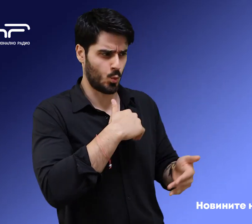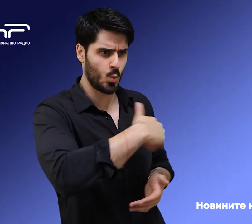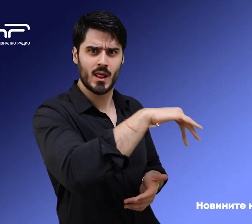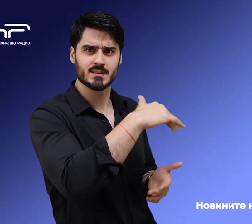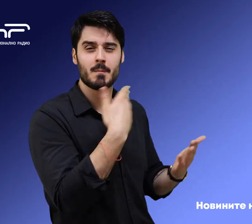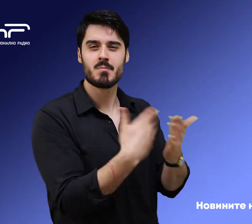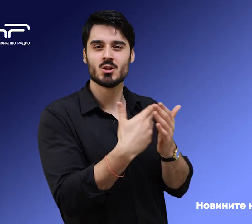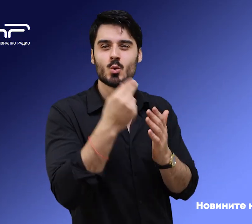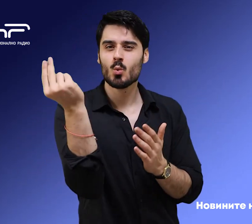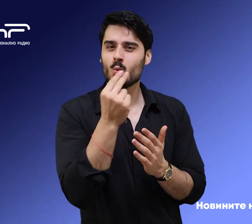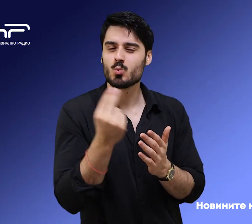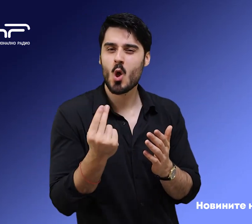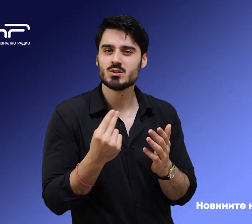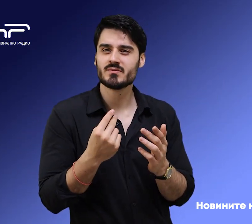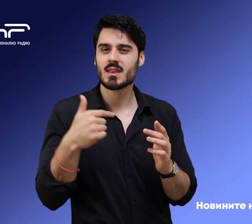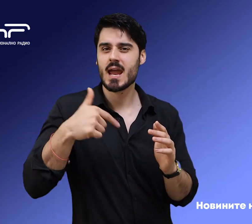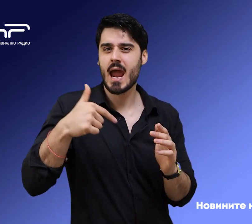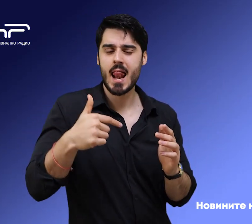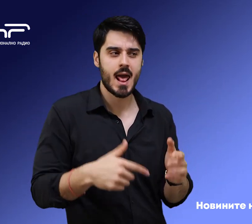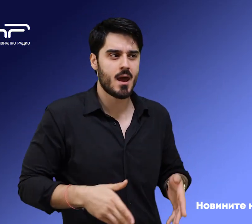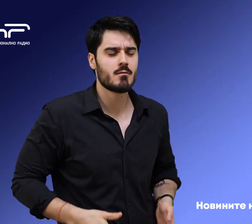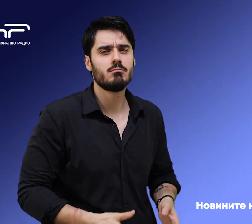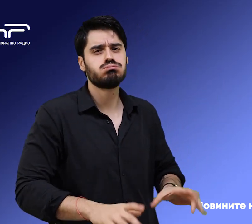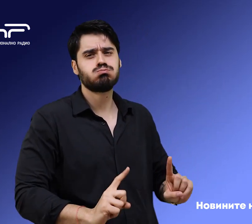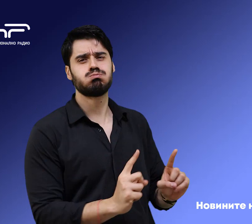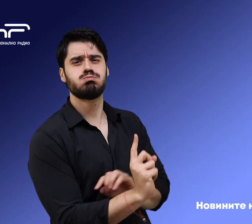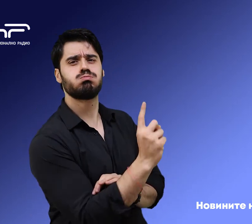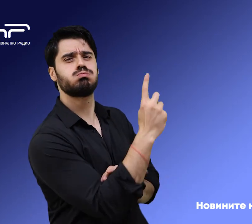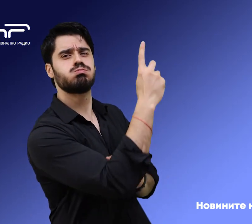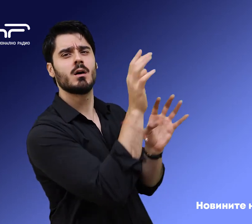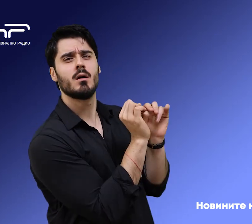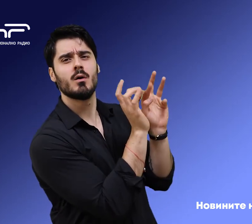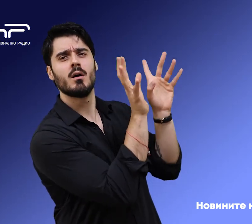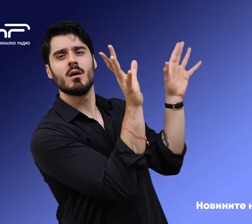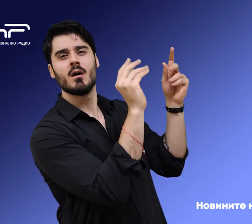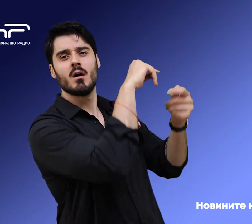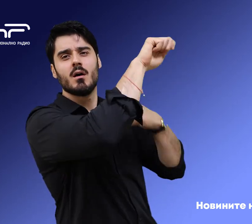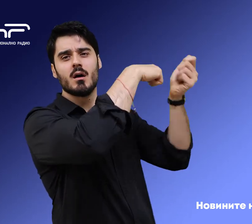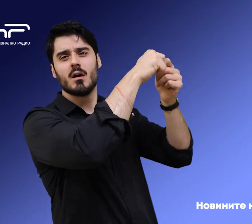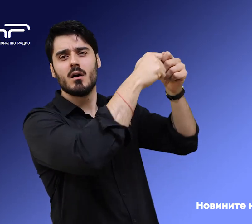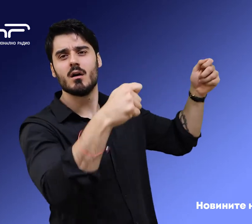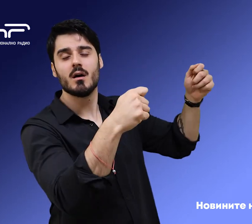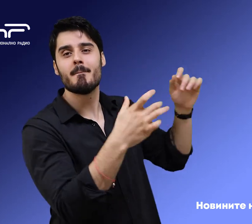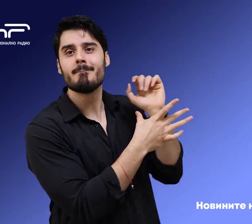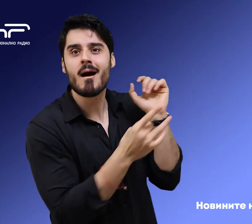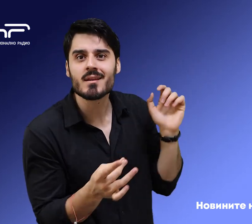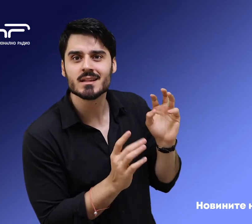художествената галерия на Чикаго, стеблото на голямо дърво е покрито в бяло и червено. Върху клоните му са окачени